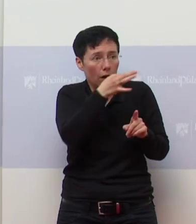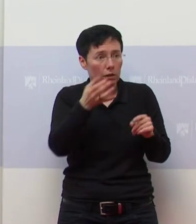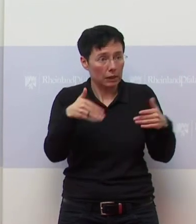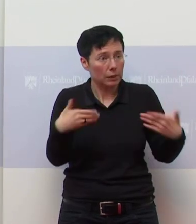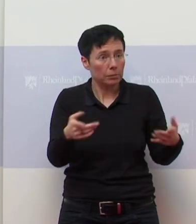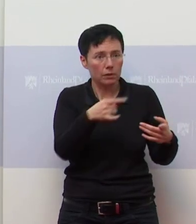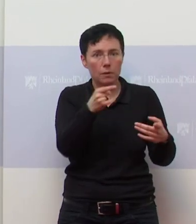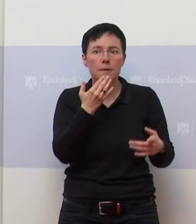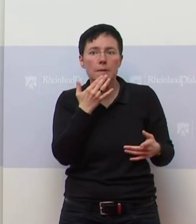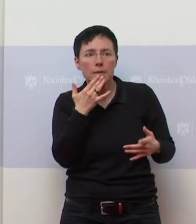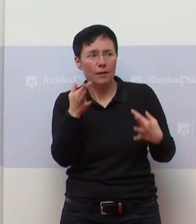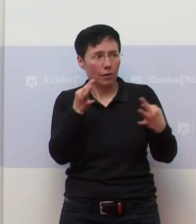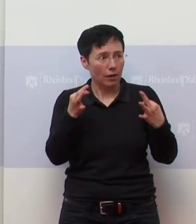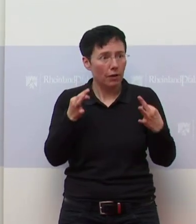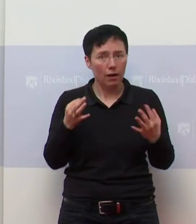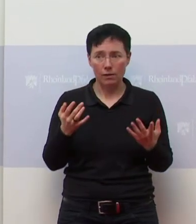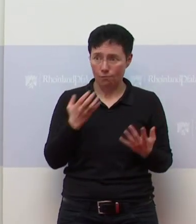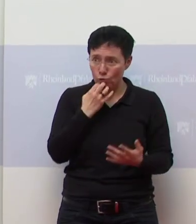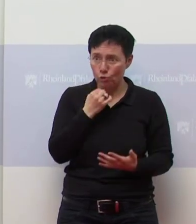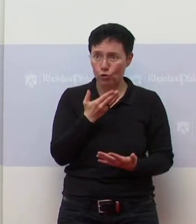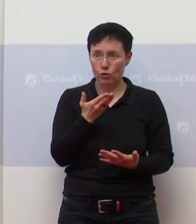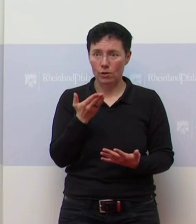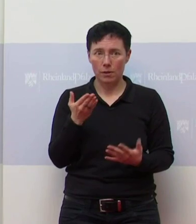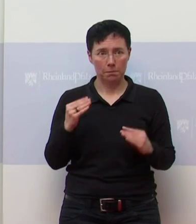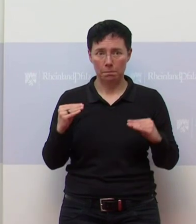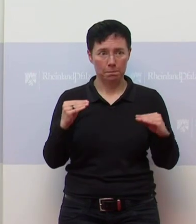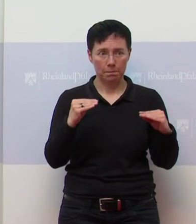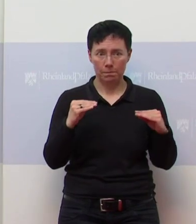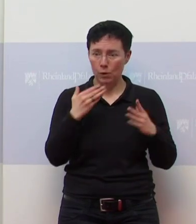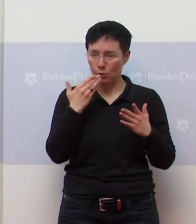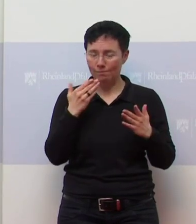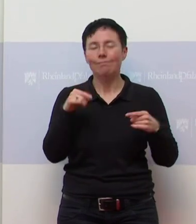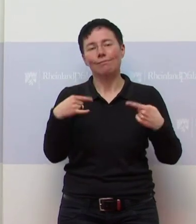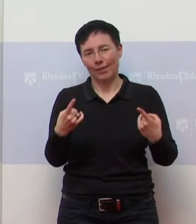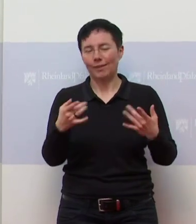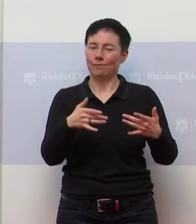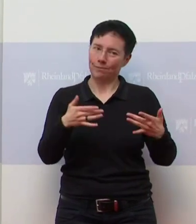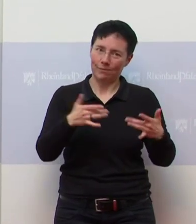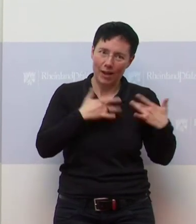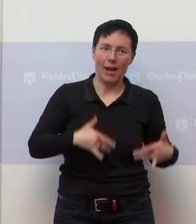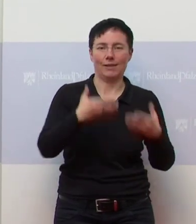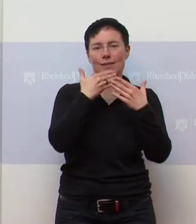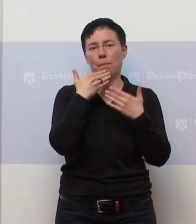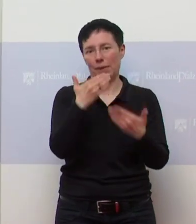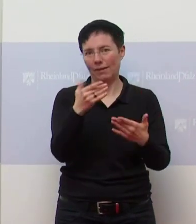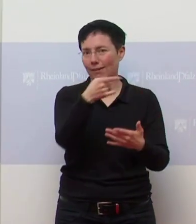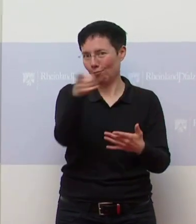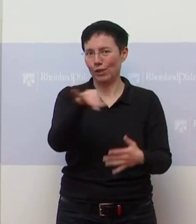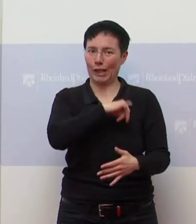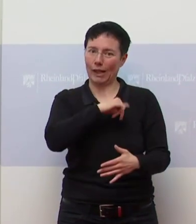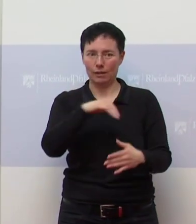was euch, was Ihnen unter den Nägeln brennt? Dann bedanken wir uns ganz herzlich für Ihr Interesse,